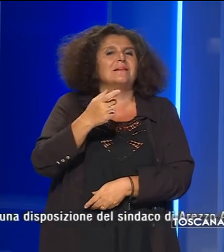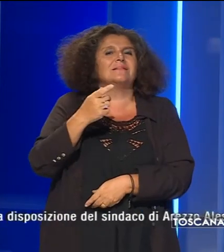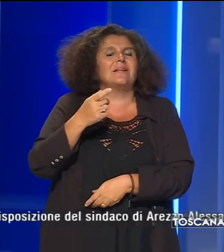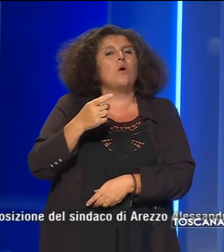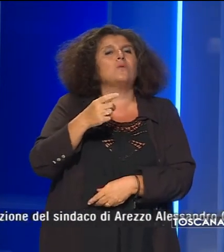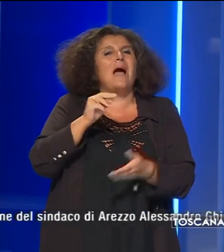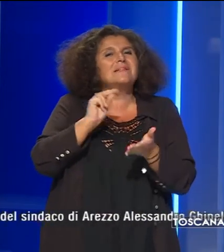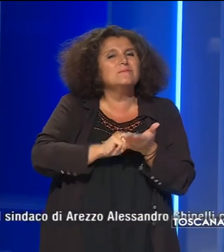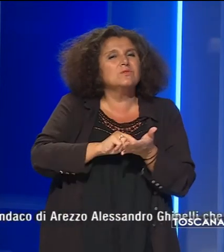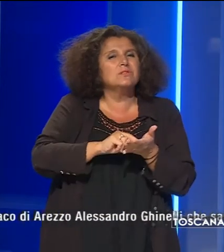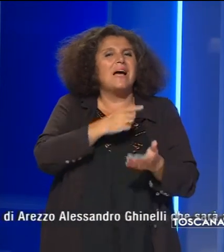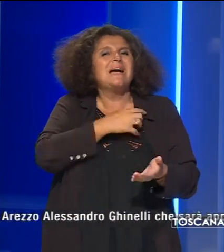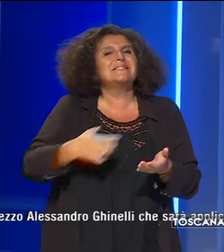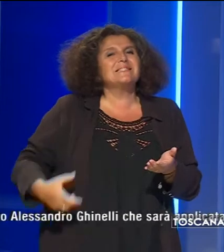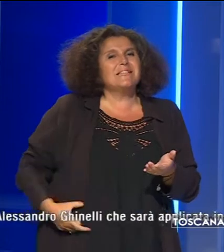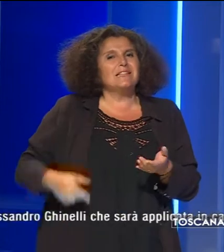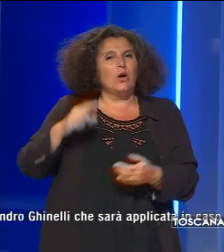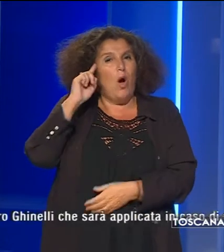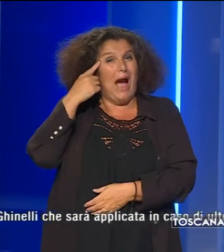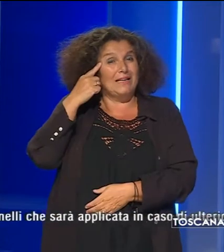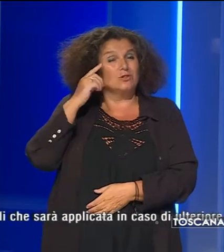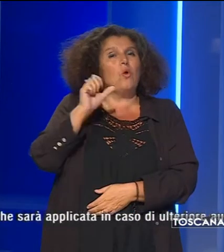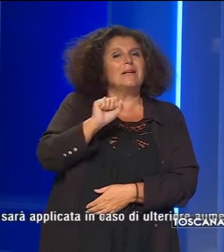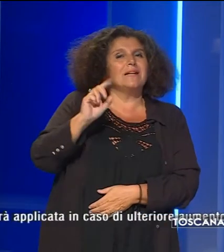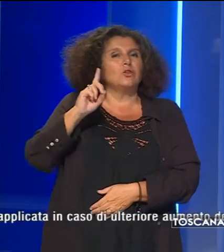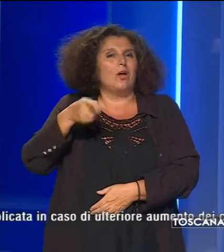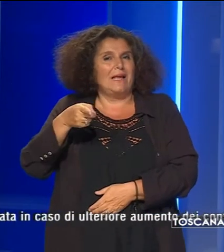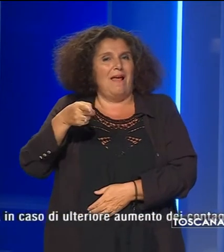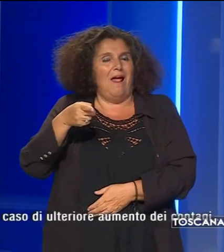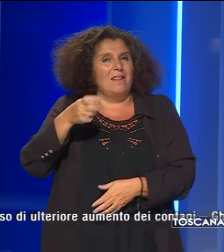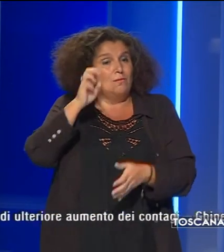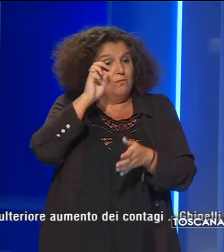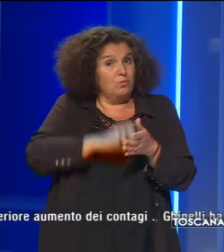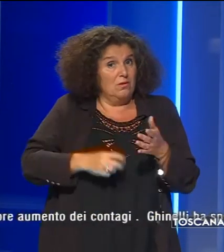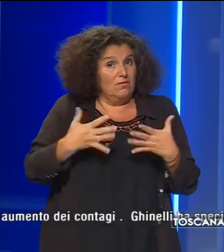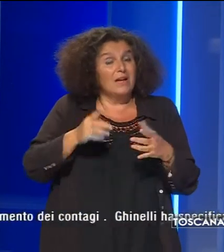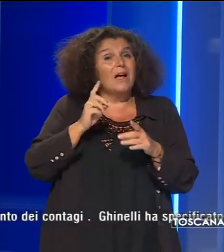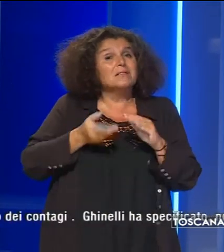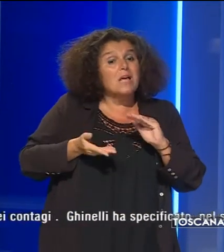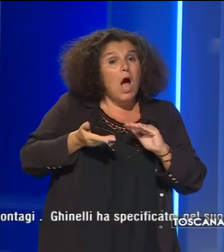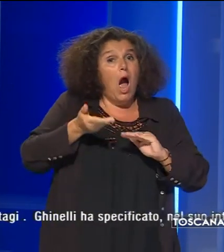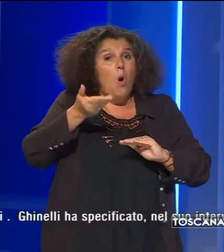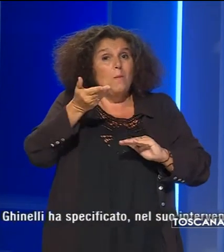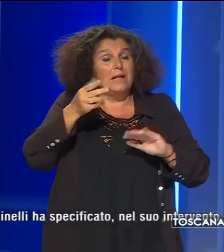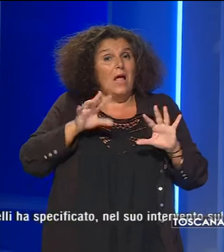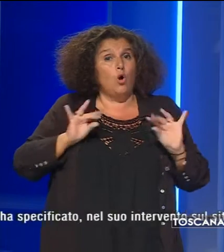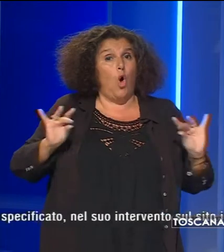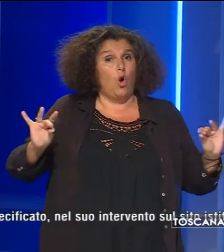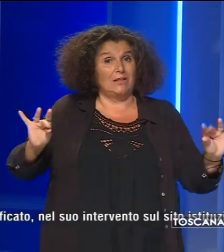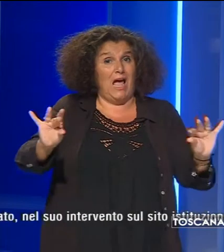Arezzo Alessandro Ghinelli che sarà applicata in caso di ulteriore aumento dei contagi